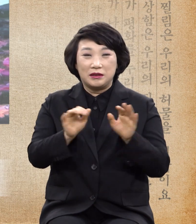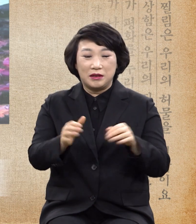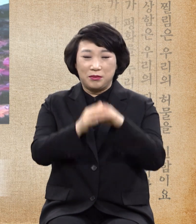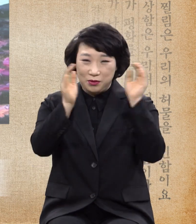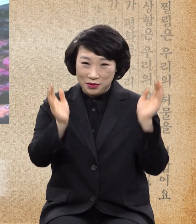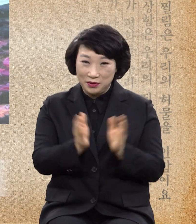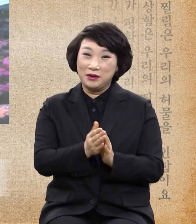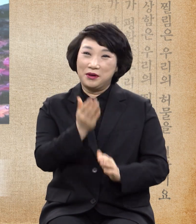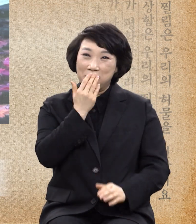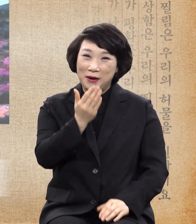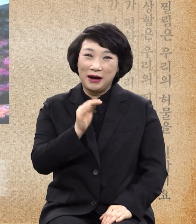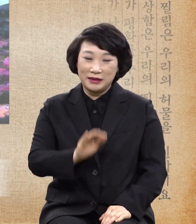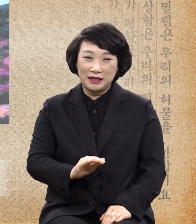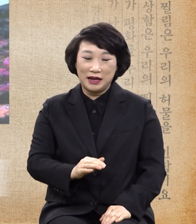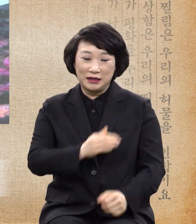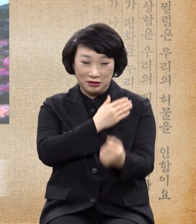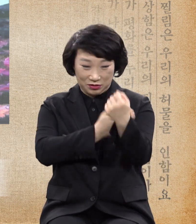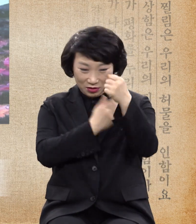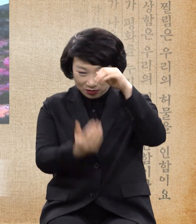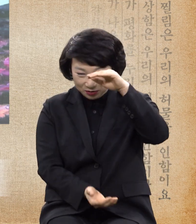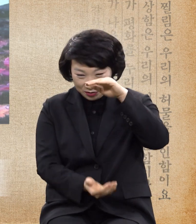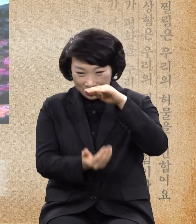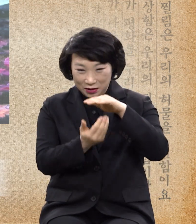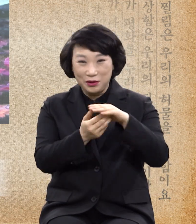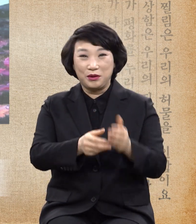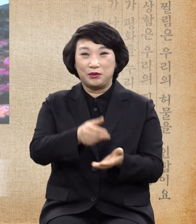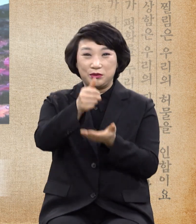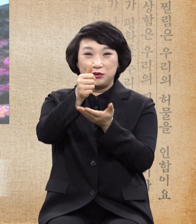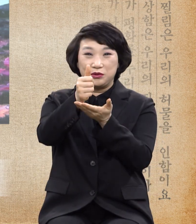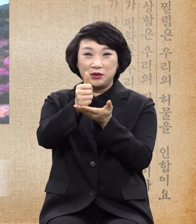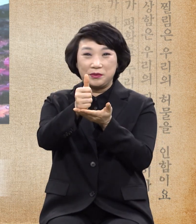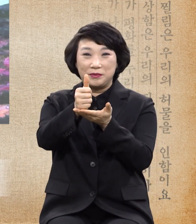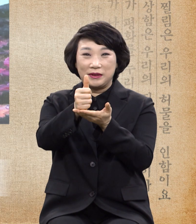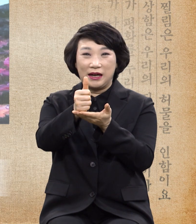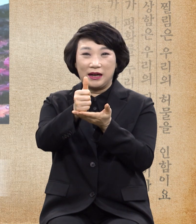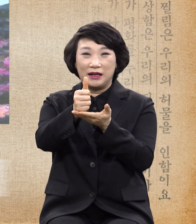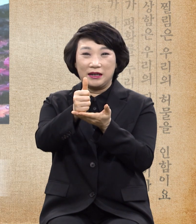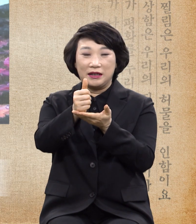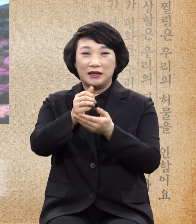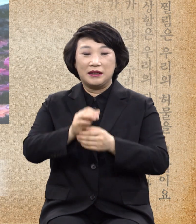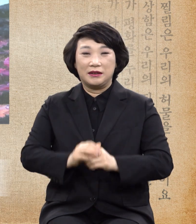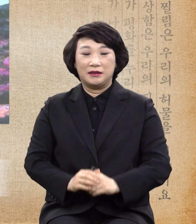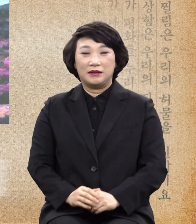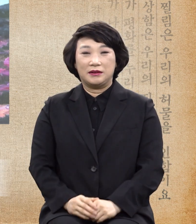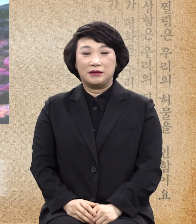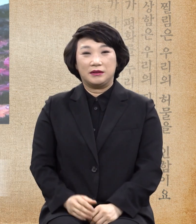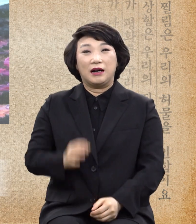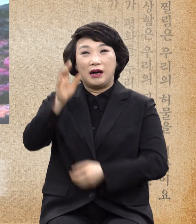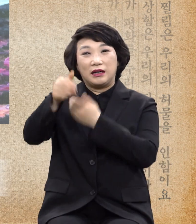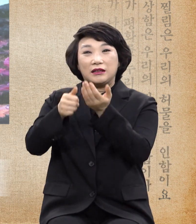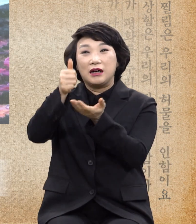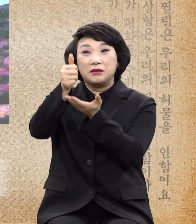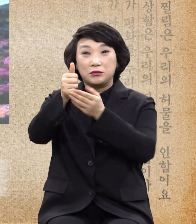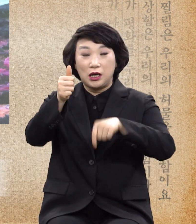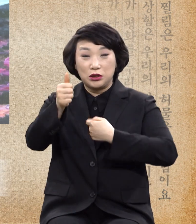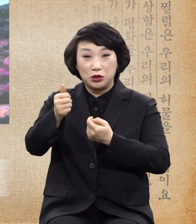전능하십니다. 하나님은 자신의 전지하심과